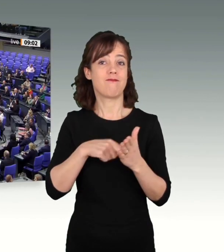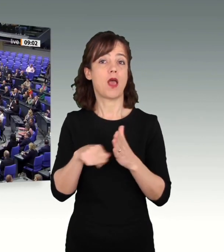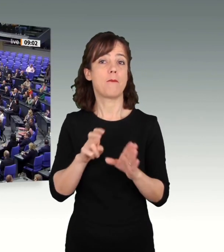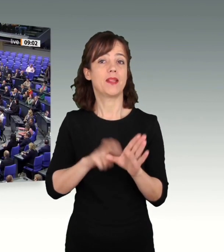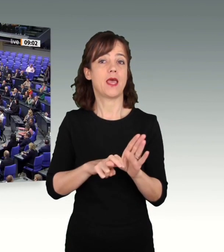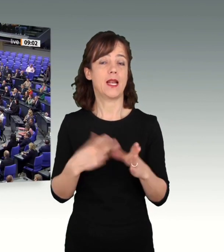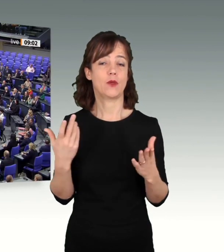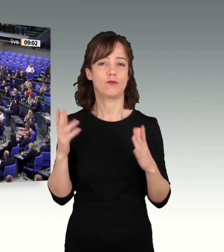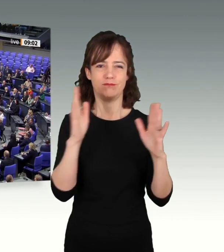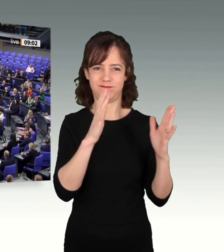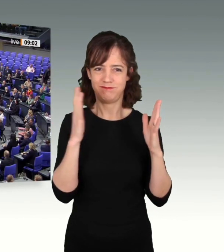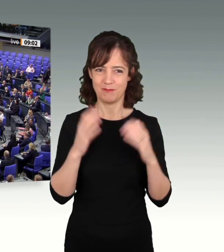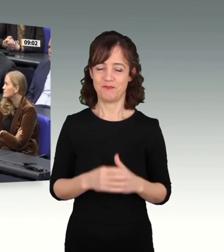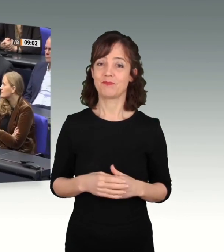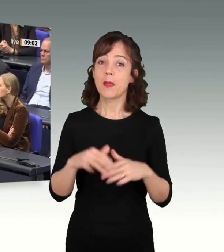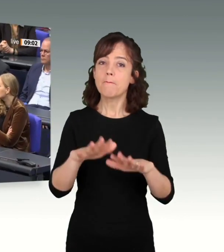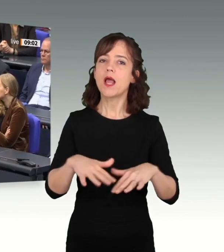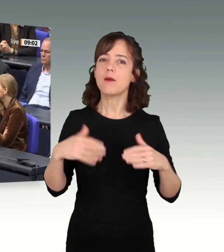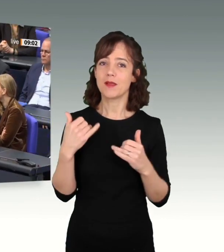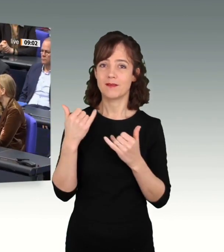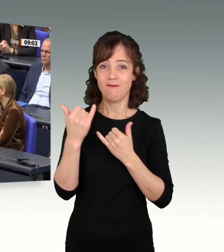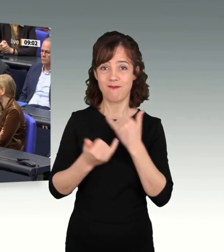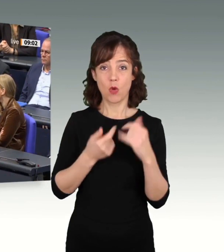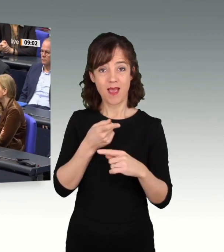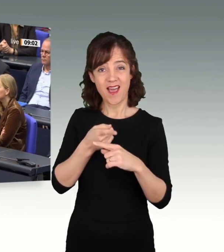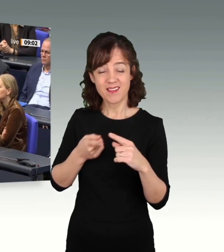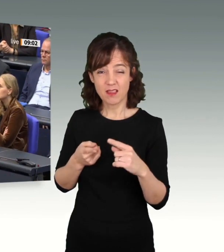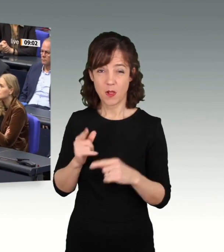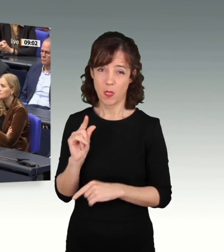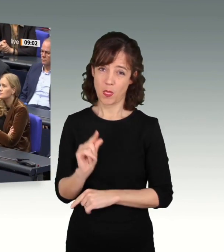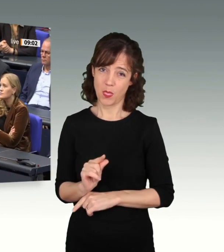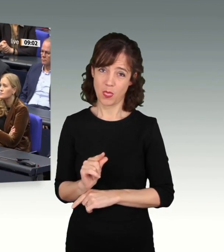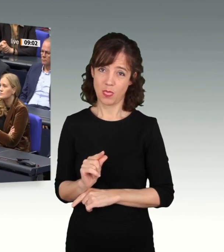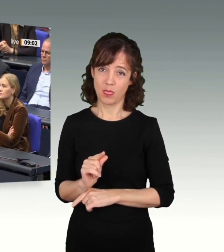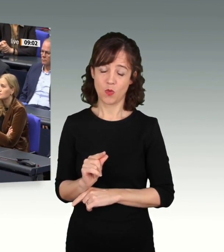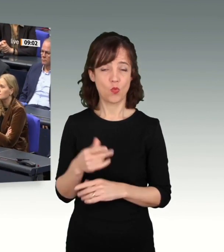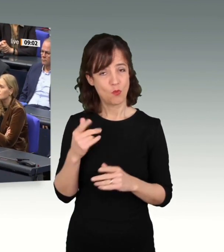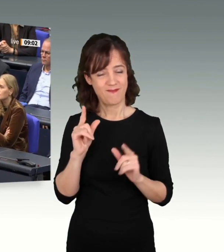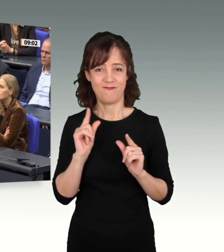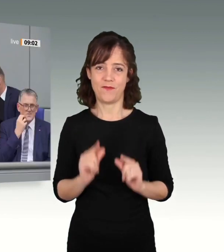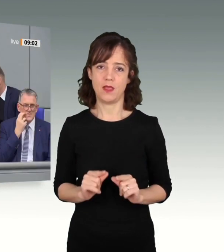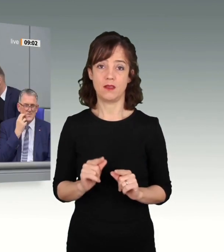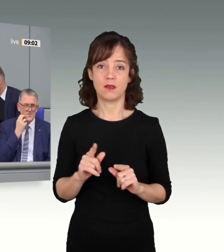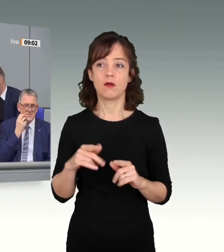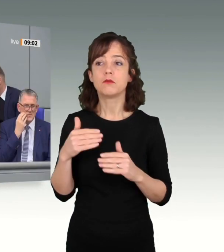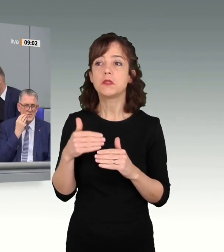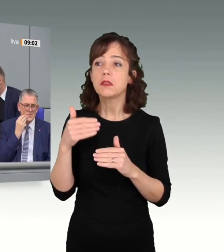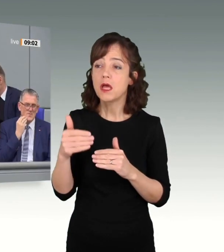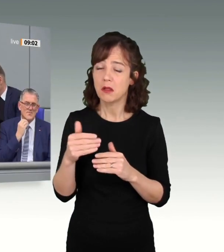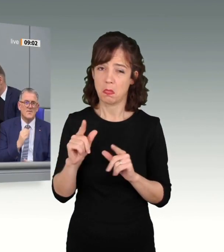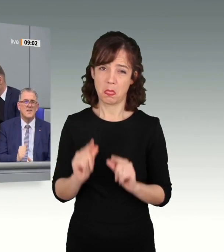Der Frauenanteil im Parlament allerdings war so niedrig wie jemals zuvor und übrigens auch danach.